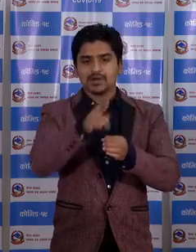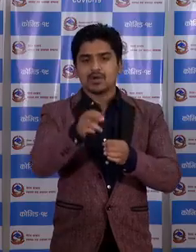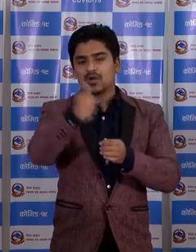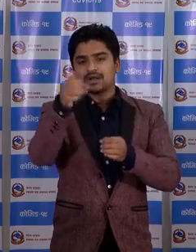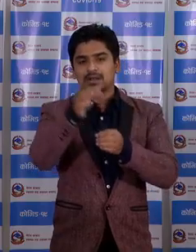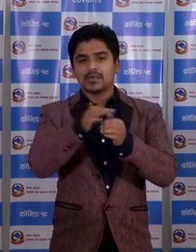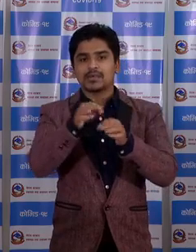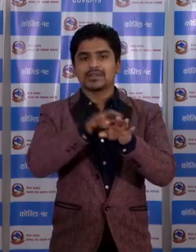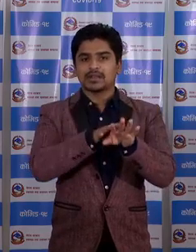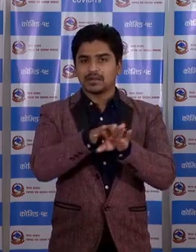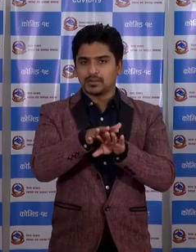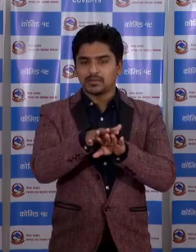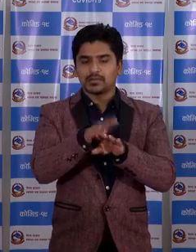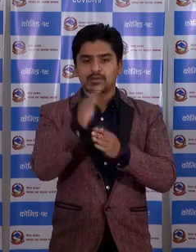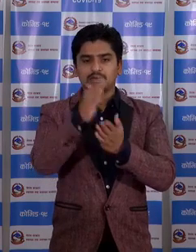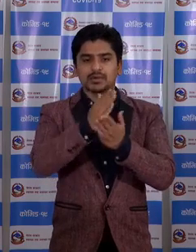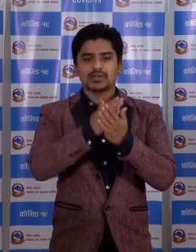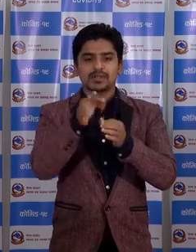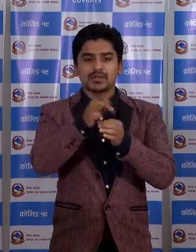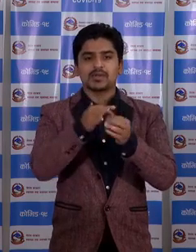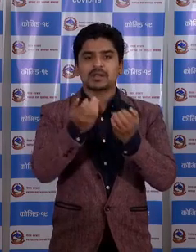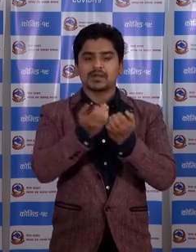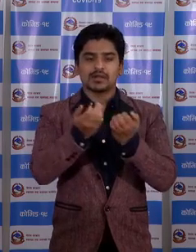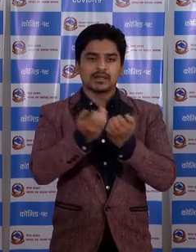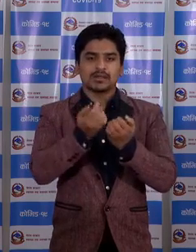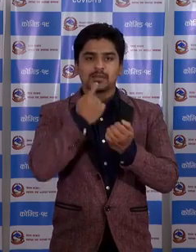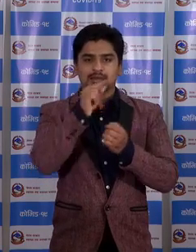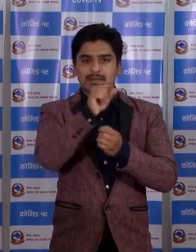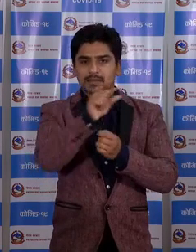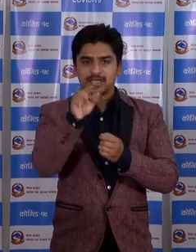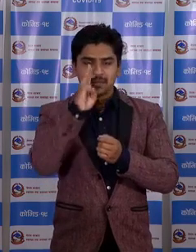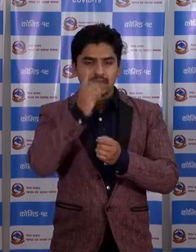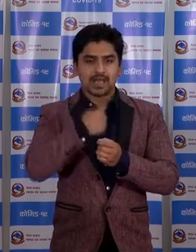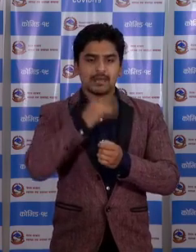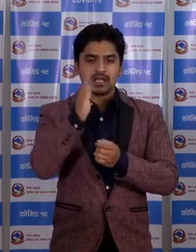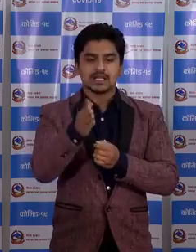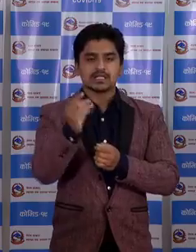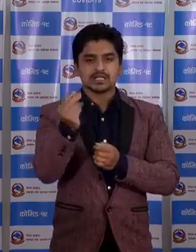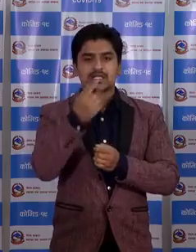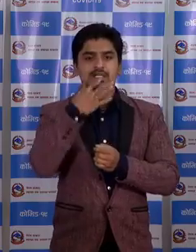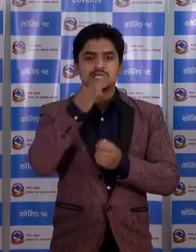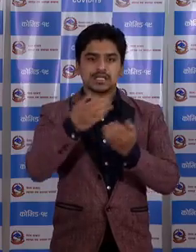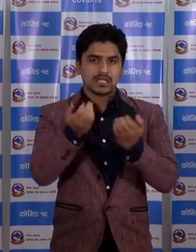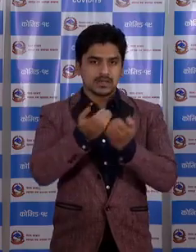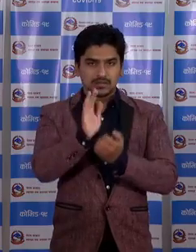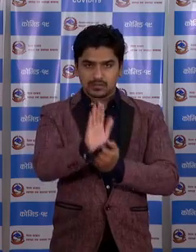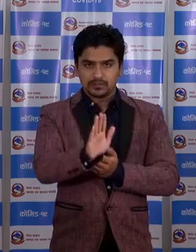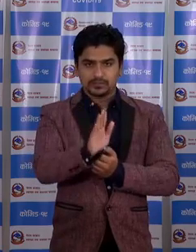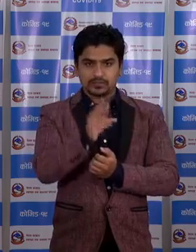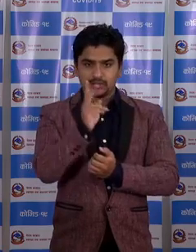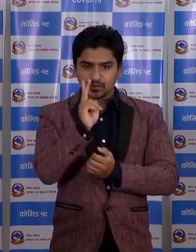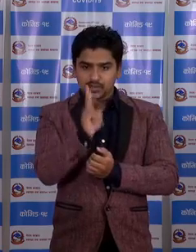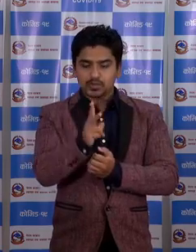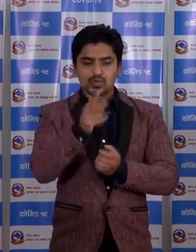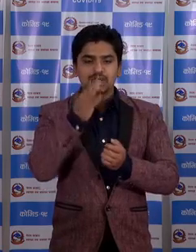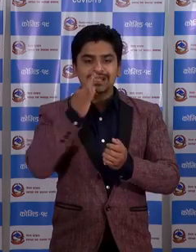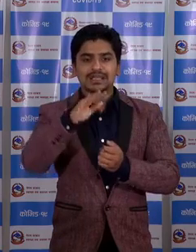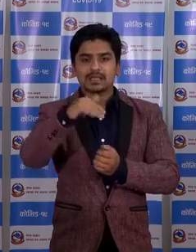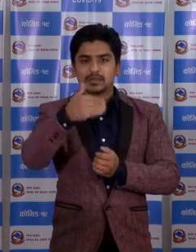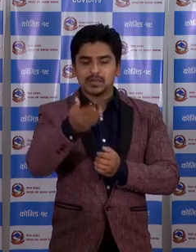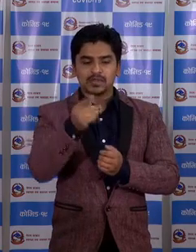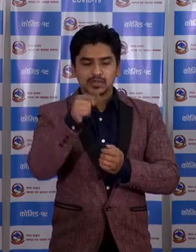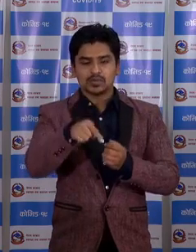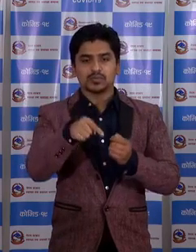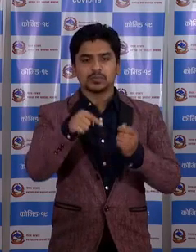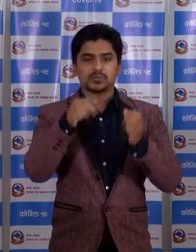प्रवंद हरु कसरी बेवस्थापन गरने डिशयमा आमिले छिट्टाई निनाय गरने छौ। रत्यो निनाय पस्चाथ यो